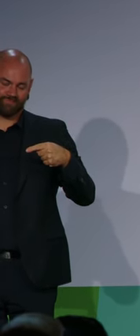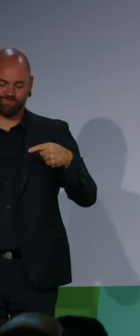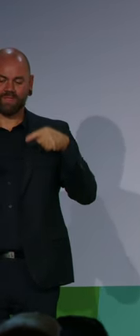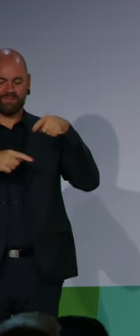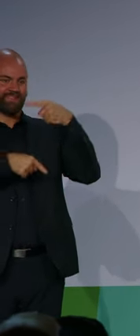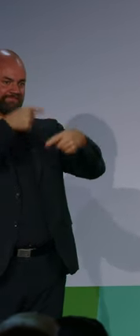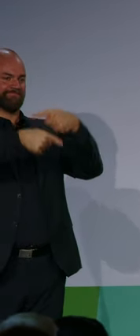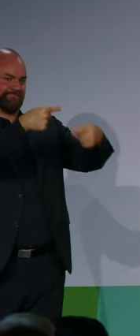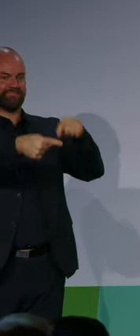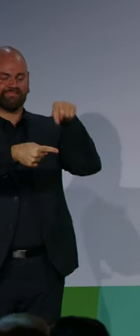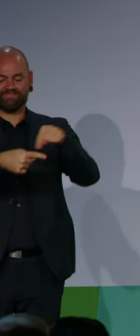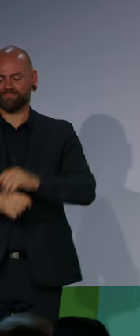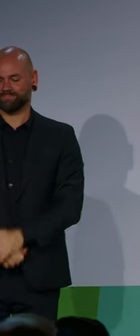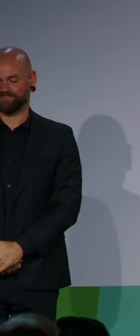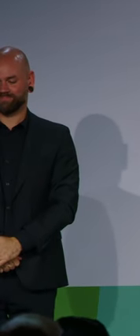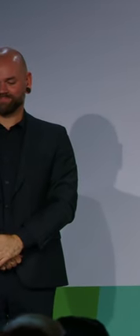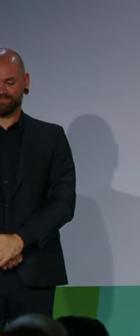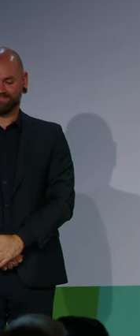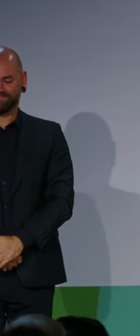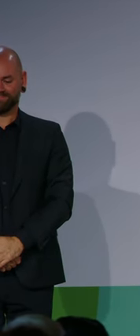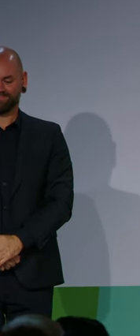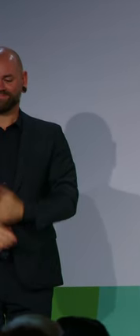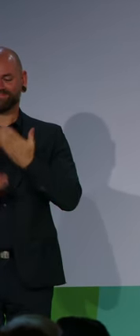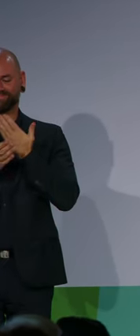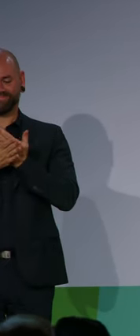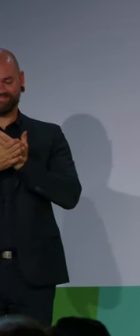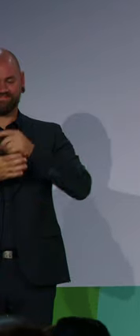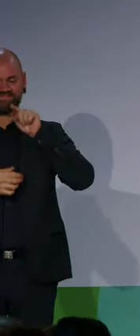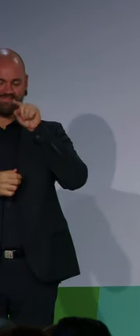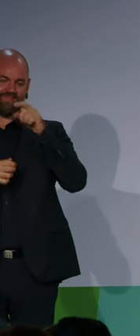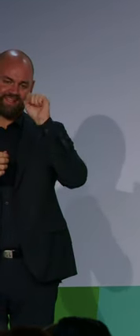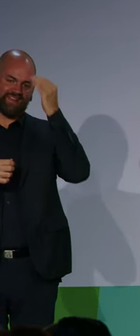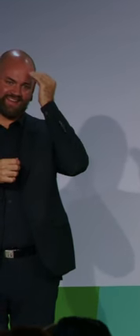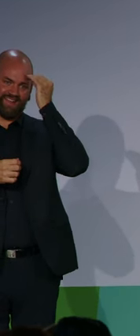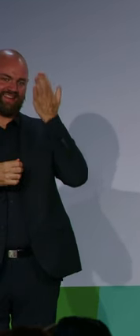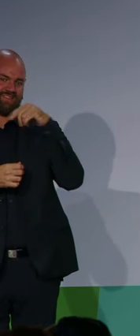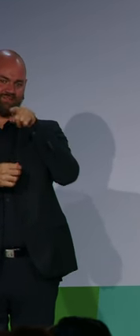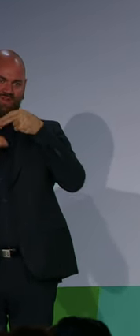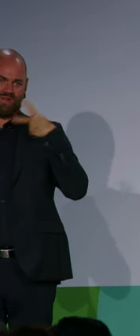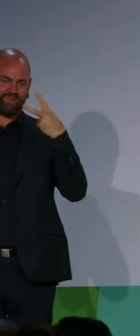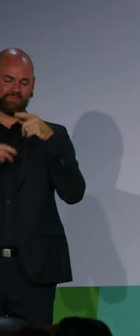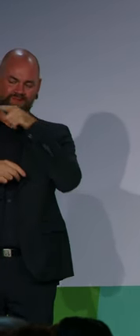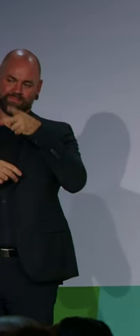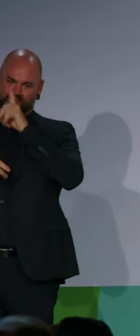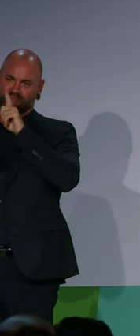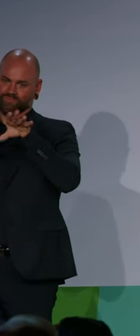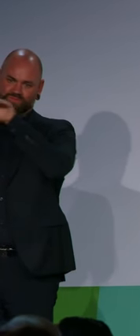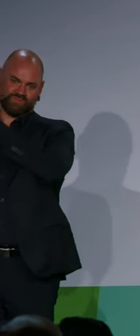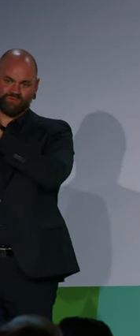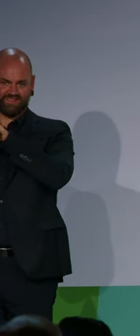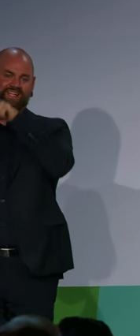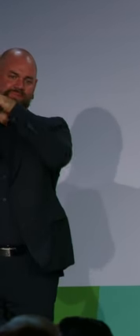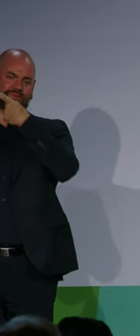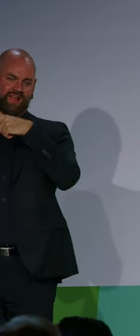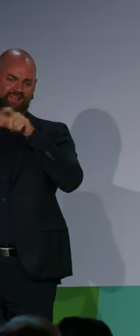Und meine Damen und Herren, es ist mir wichtig, immer wieder zu betonen, dass es ja nicht nur um die Themenfelder Gesundheit, Wohnen oder um das Themenfeld